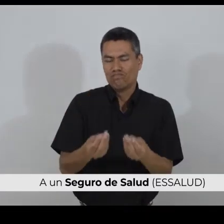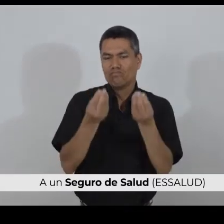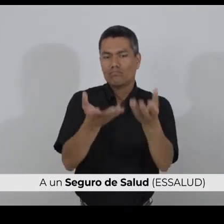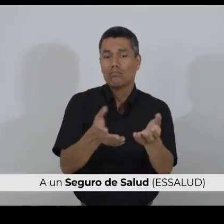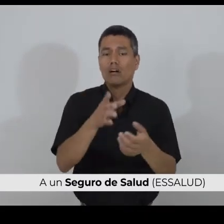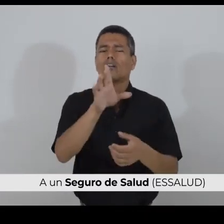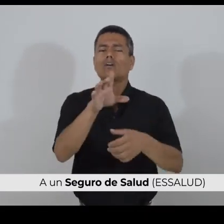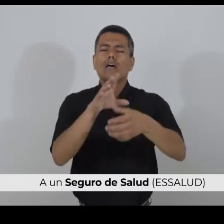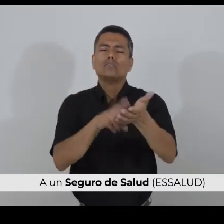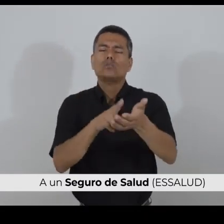es salud.